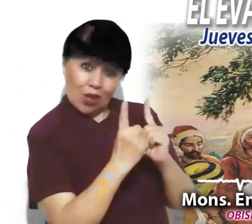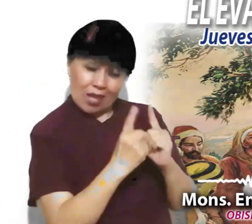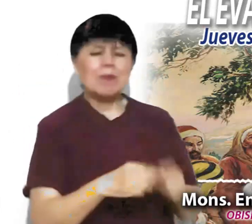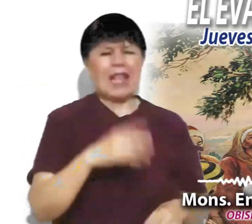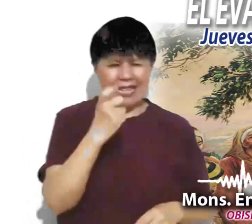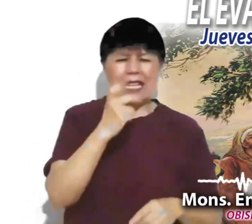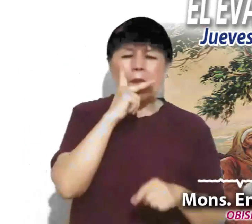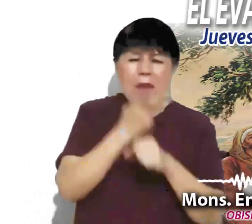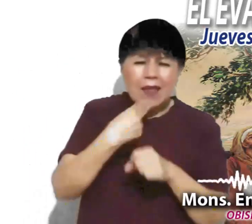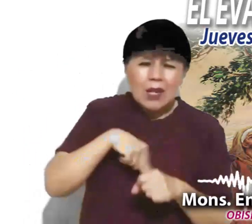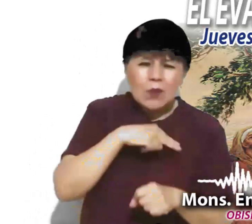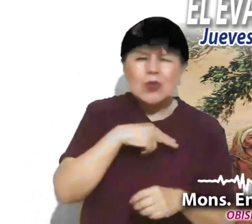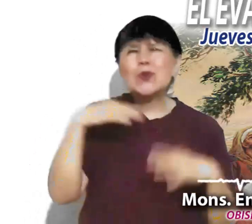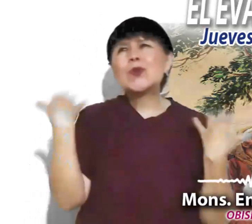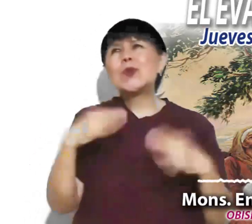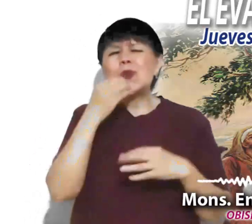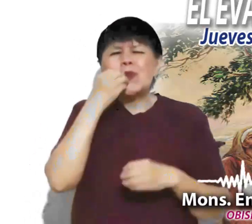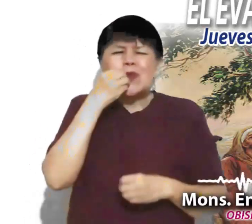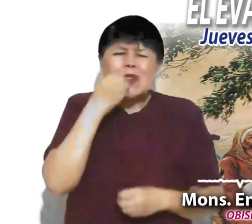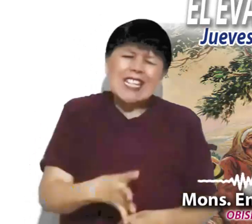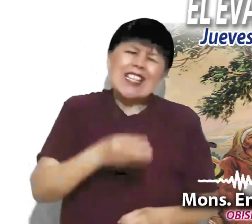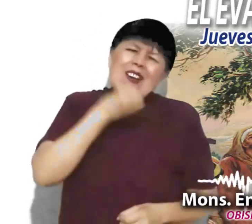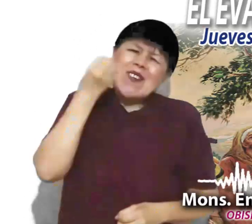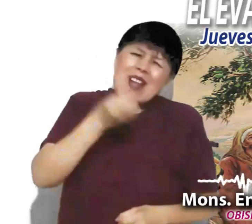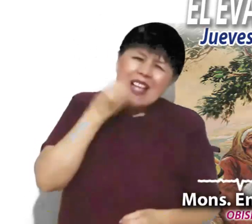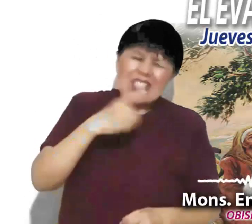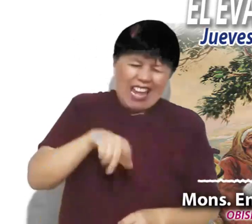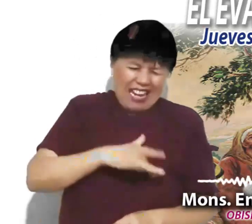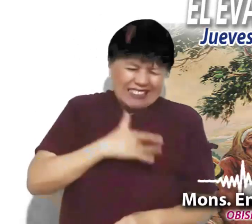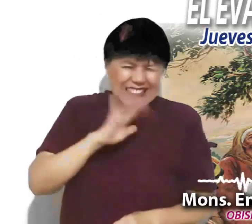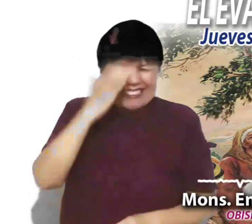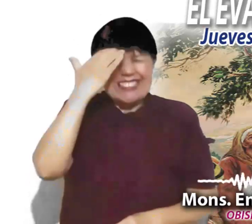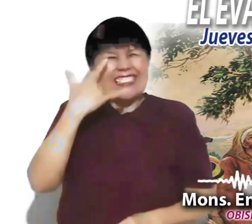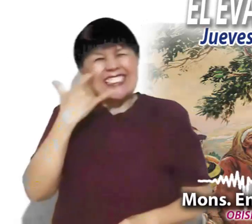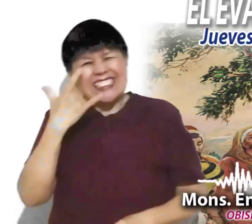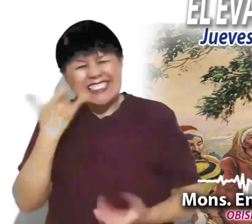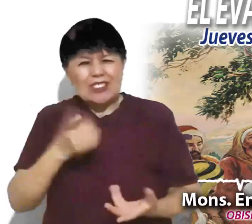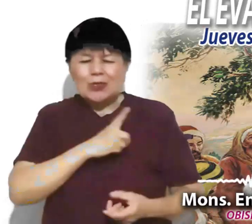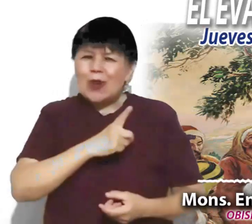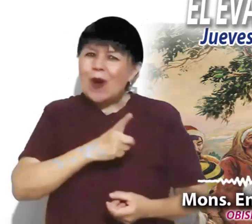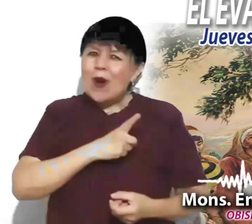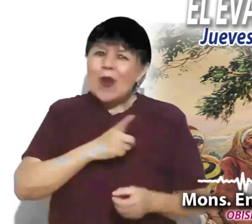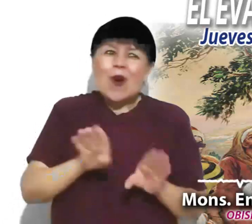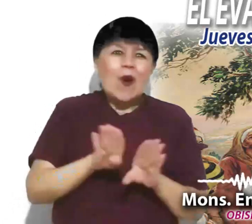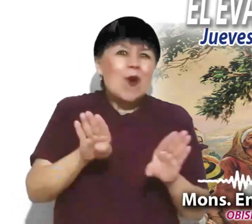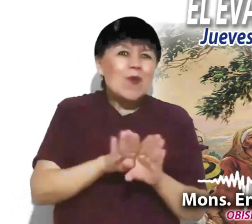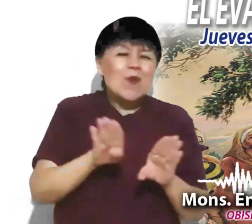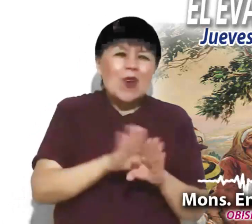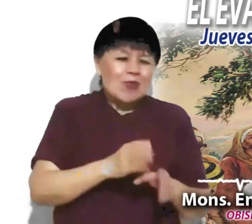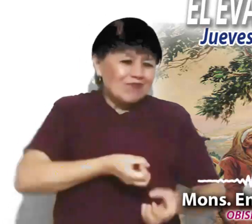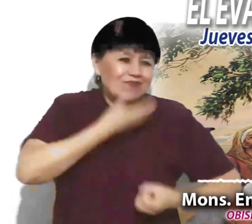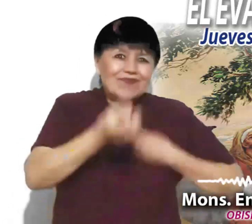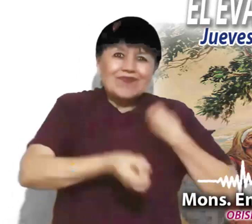es la más bella oración que se haya inventado o experimentado. Brota del corazón de Jesús.